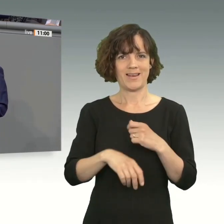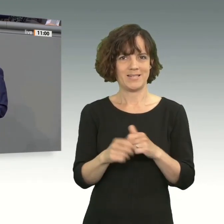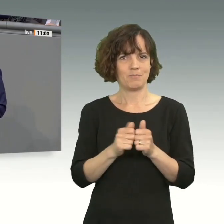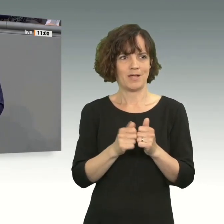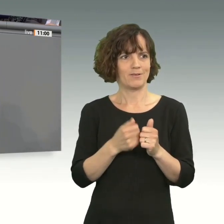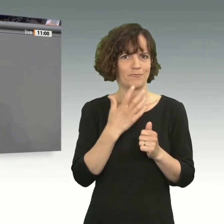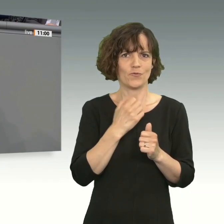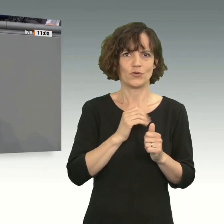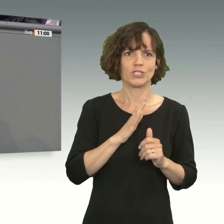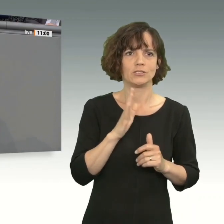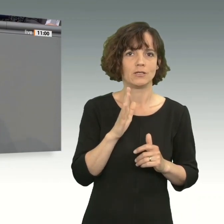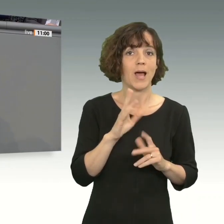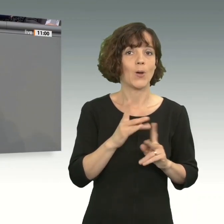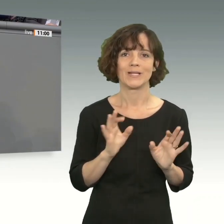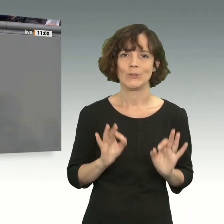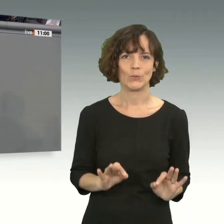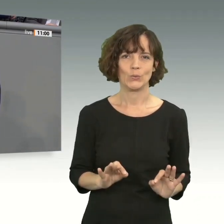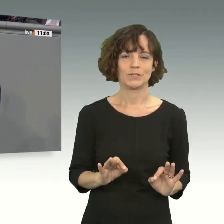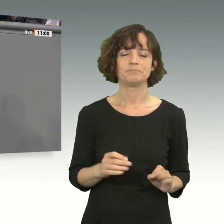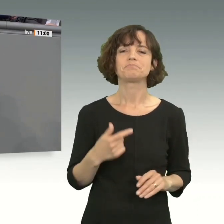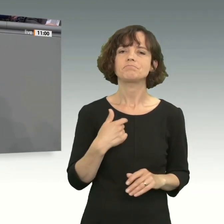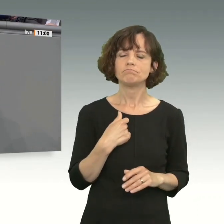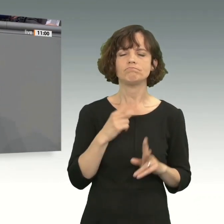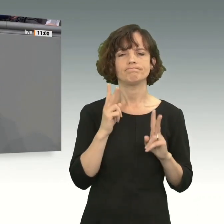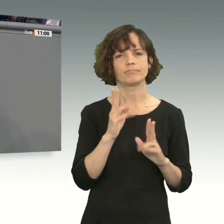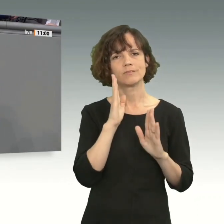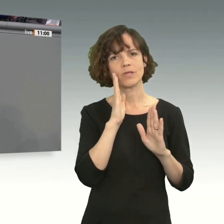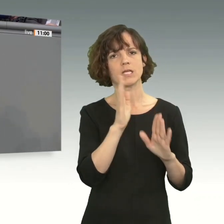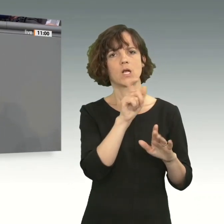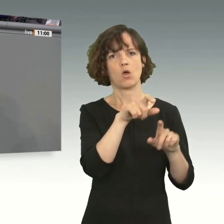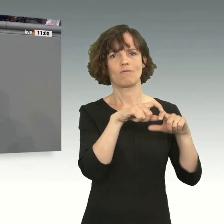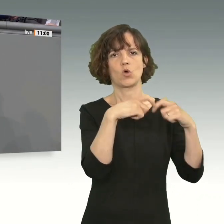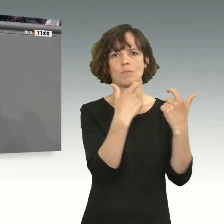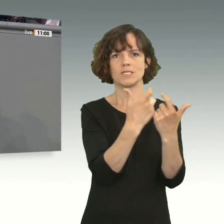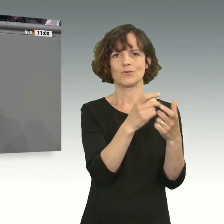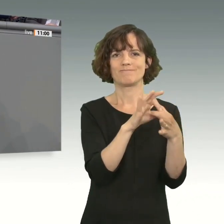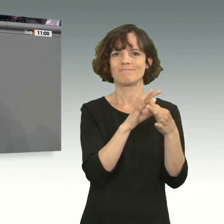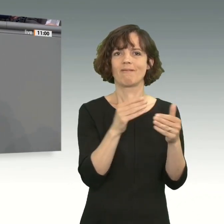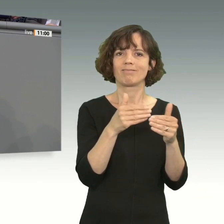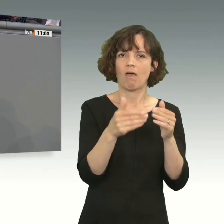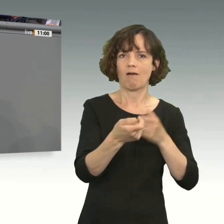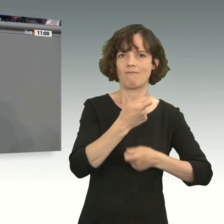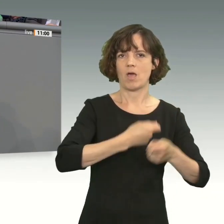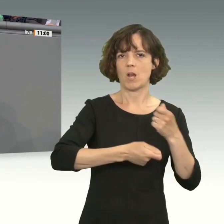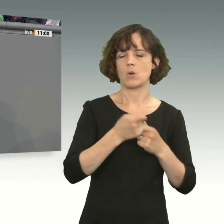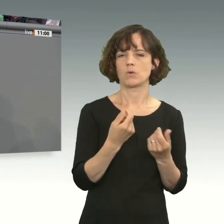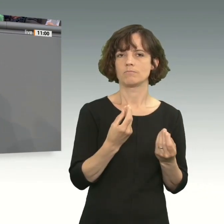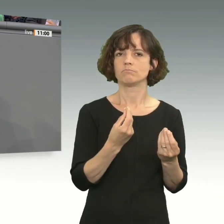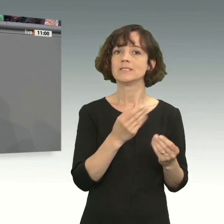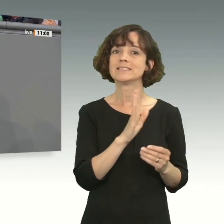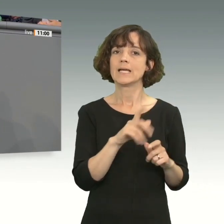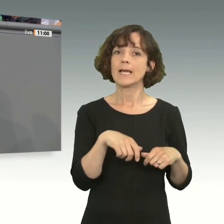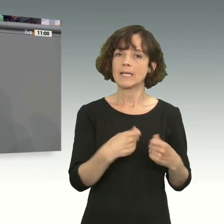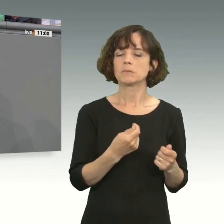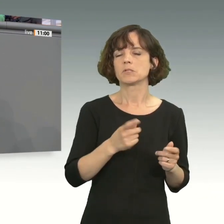sein wollen, definitiv nicht gut. Ich habe vollstes Vertrauen in die Kommission bezüglich der Nachverhaltung. Hier ist ein Ergebnis, muss